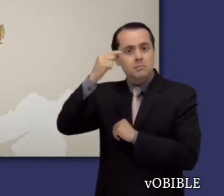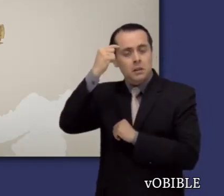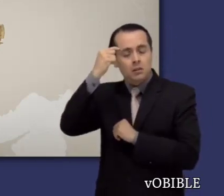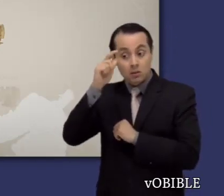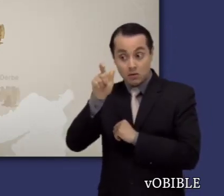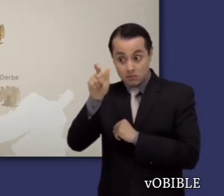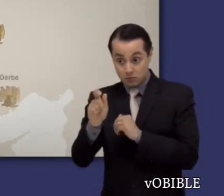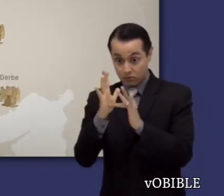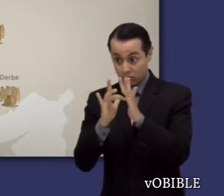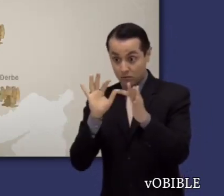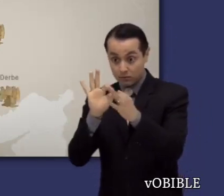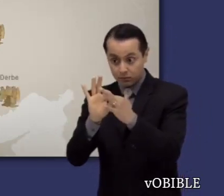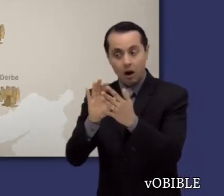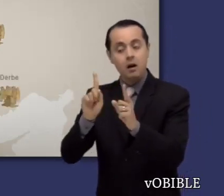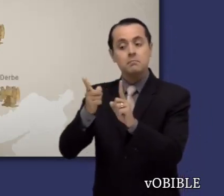Listra y Derbe.